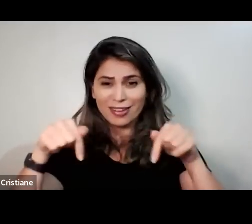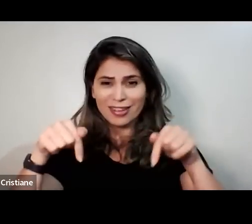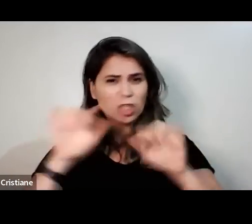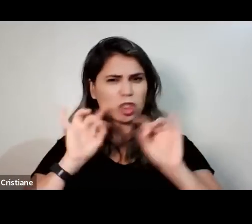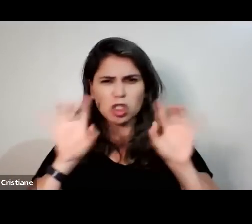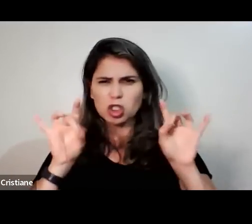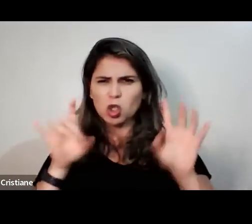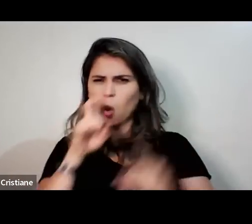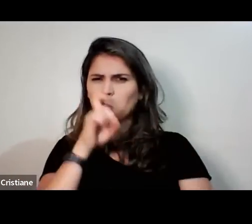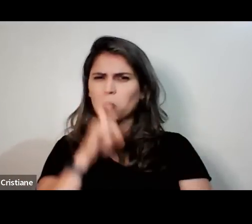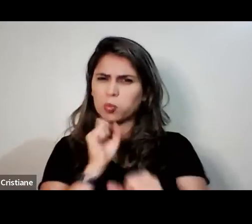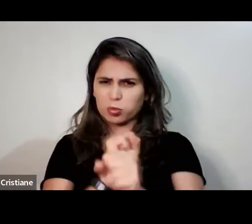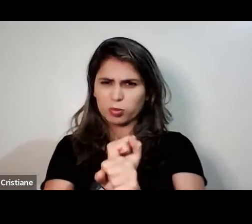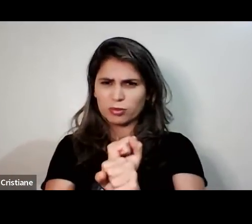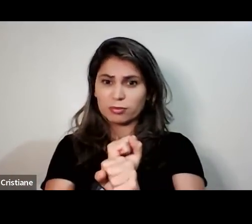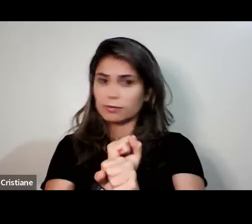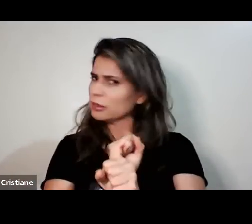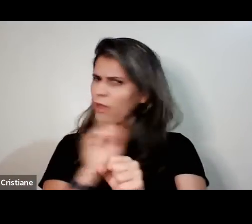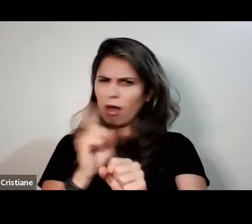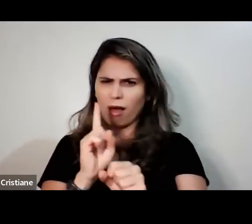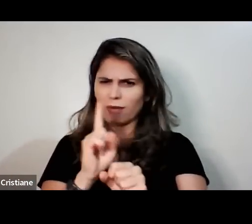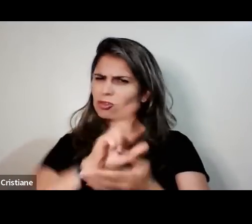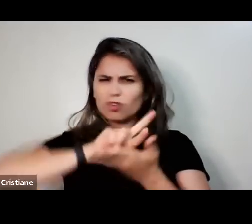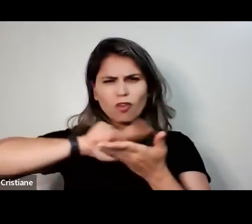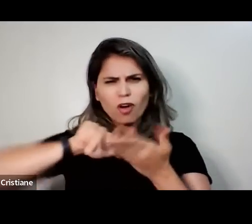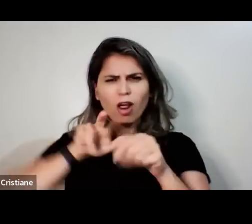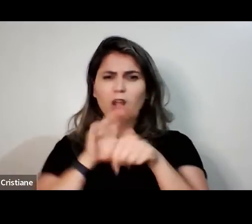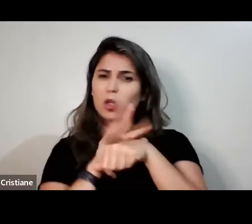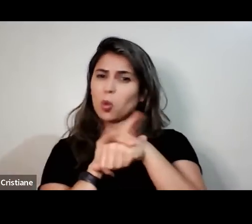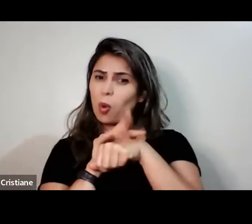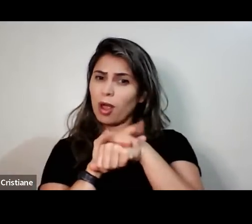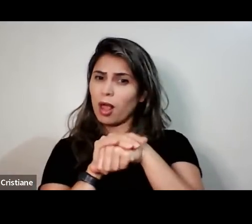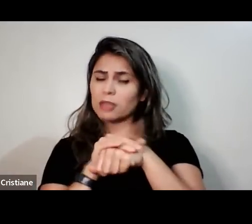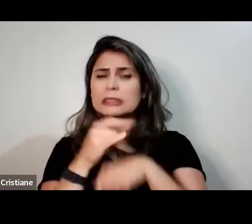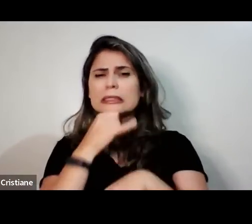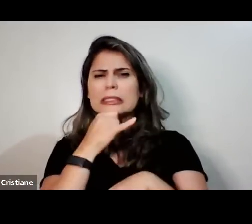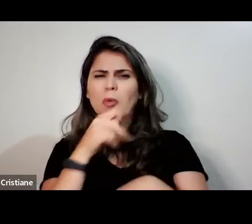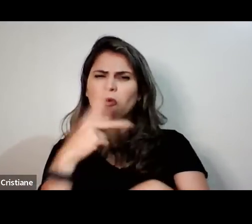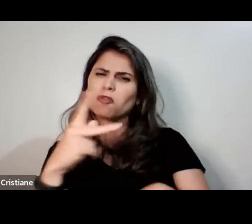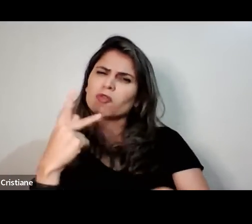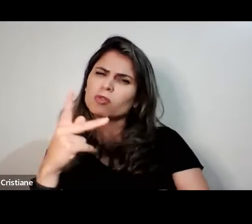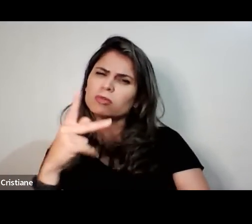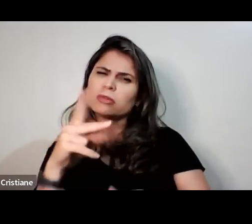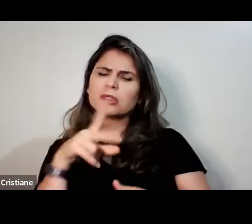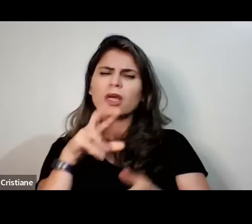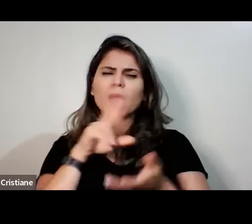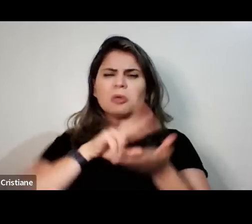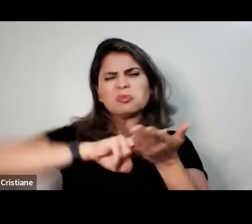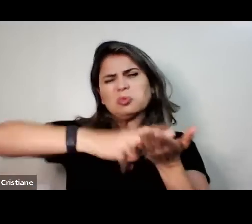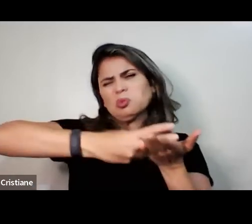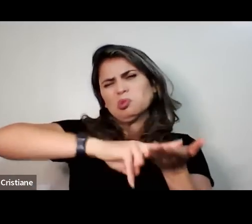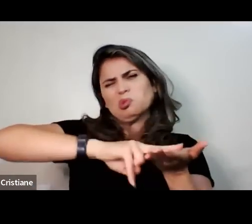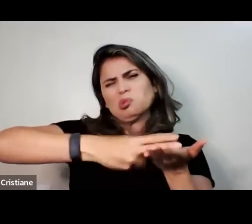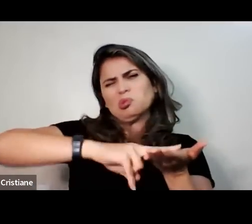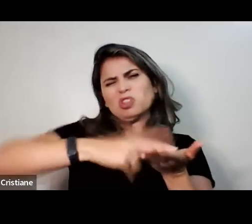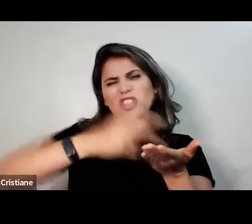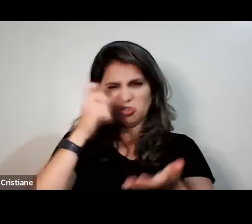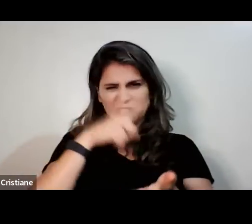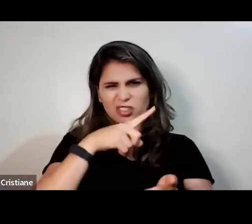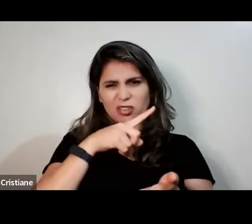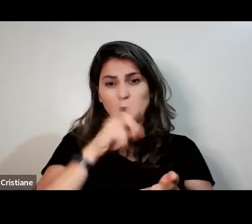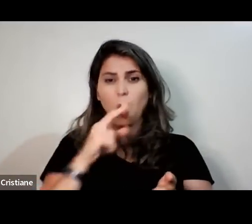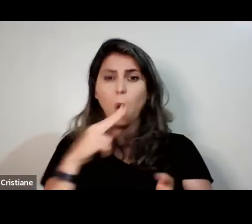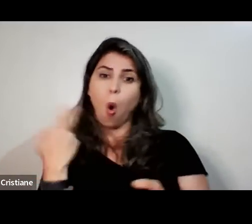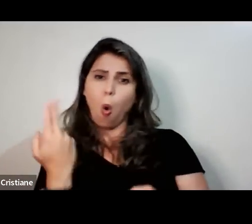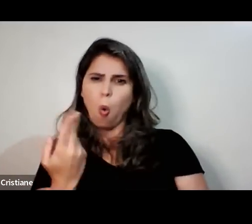Mas nós vamos falar, por exemplo, do sono, como melhorar a qualidade do sono. Muitas pessoas sofrem com dores pelo corpo.